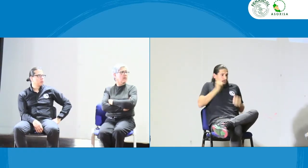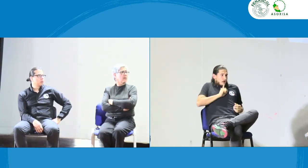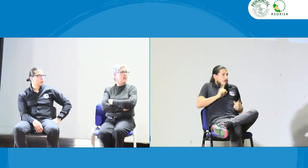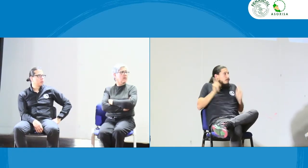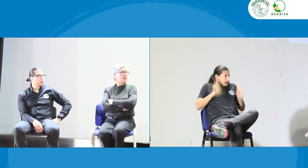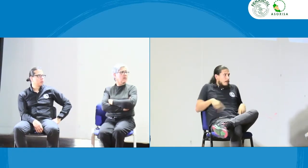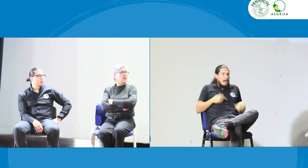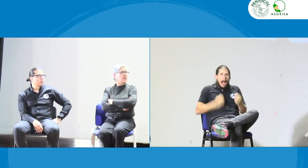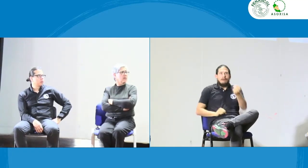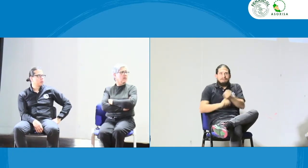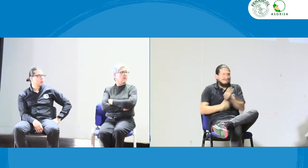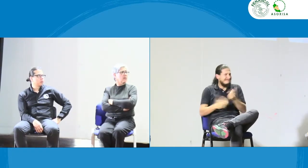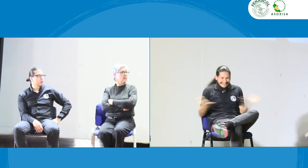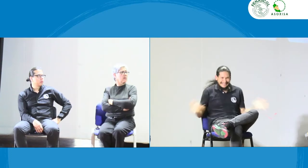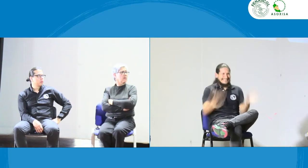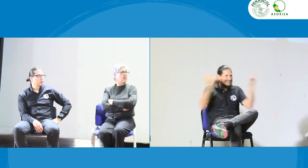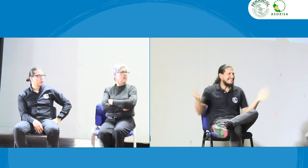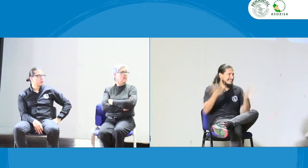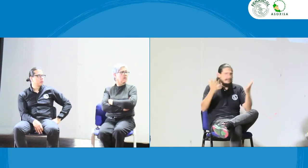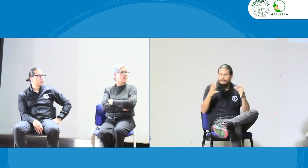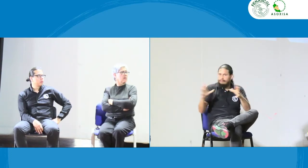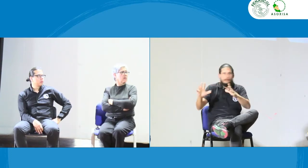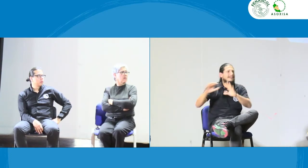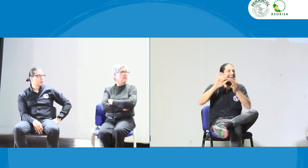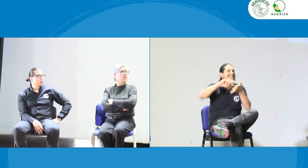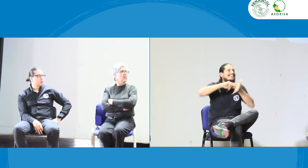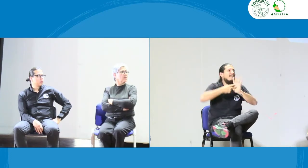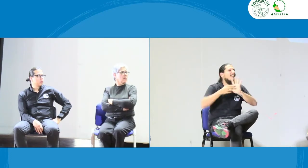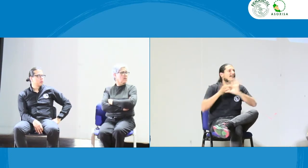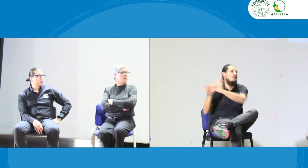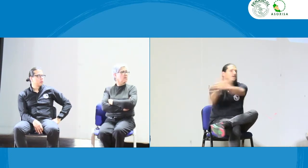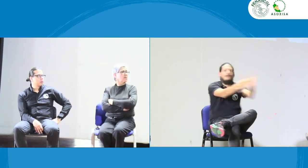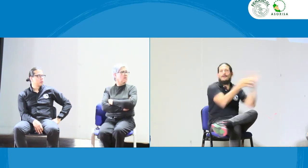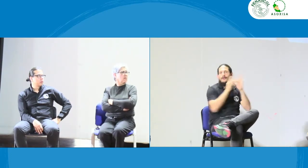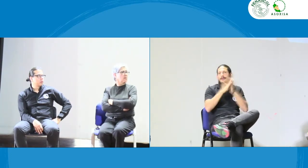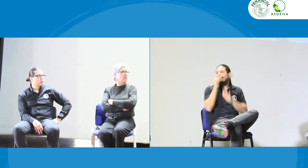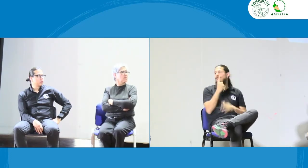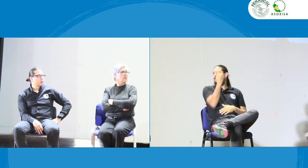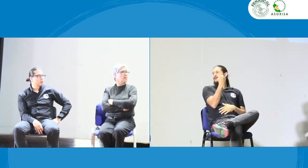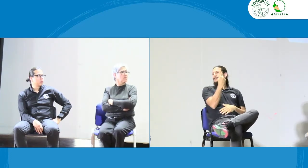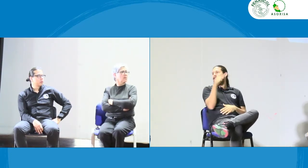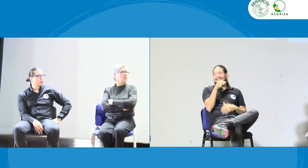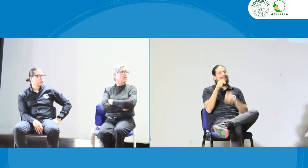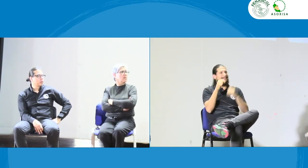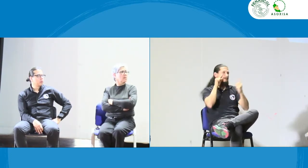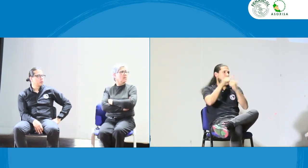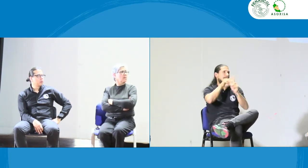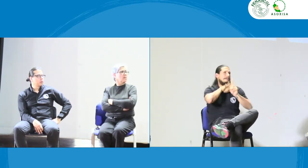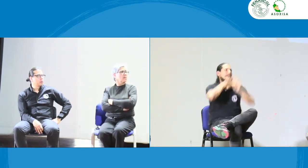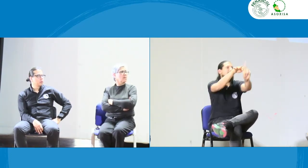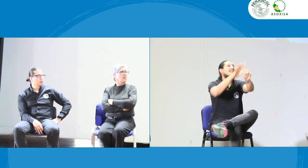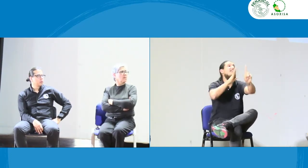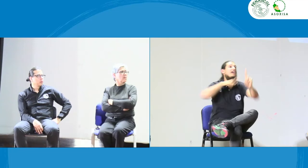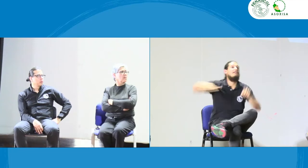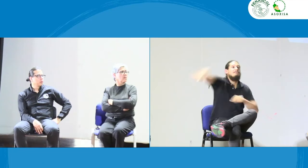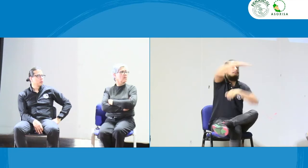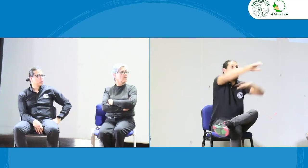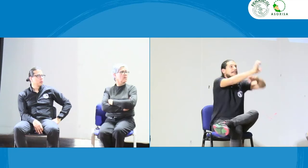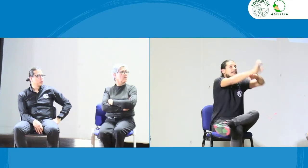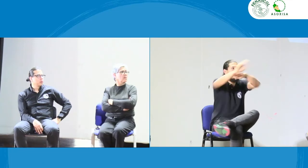como ciudadanos, claro que sí, todos debemos trabajar de la mano. ¿Qué quiere decir? Trabajar todos en pro de la comunidad, todos en